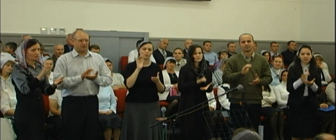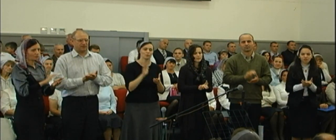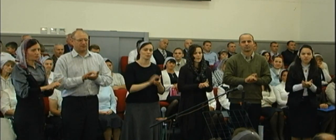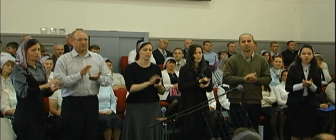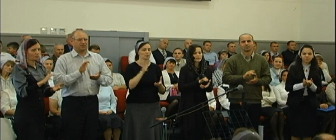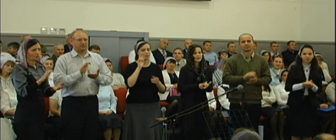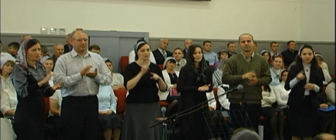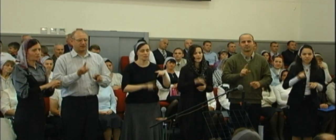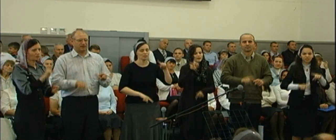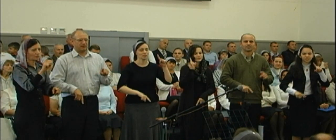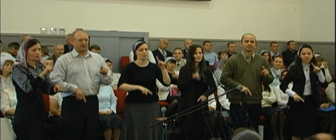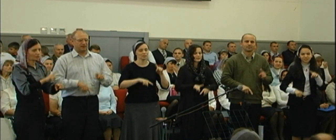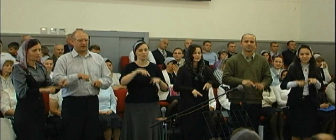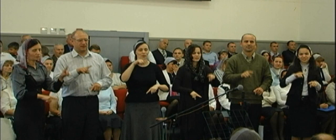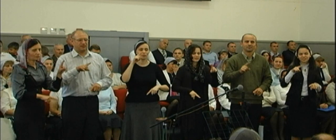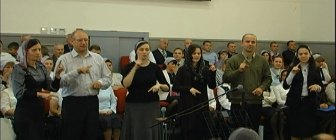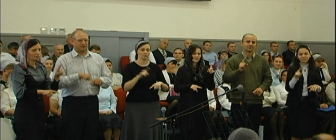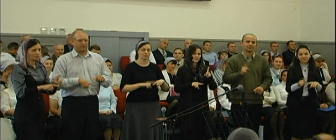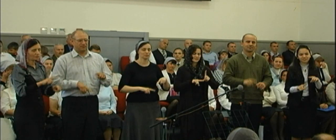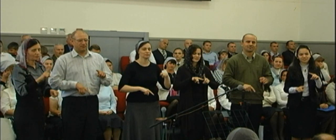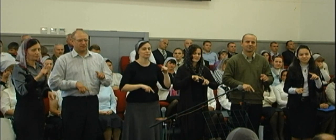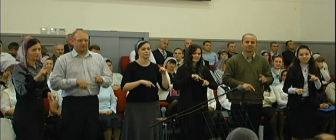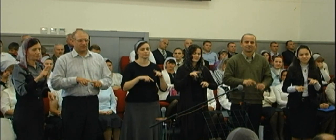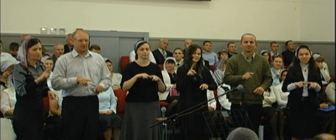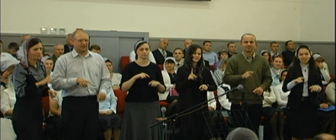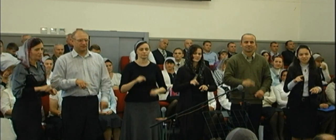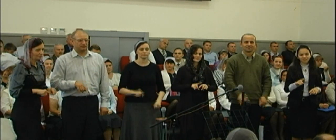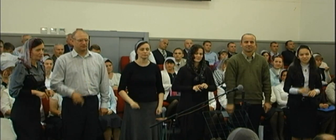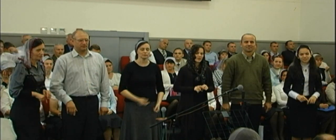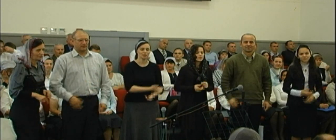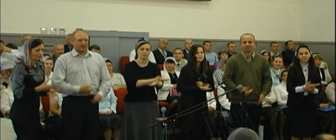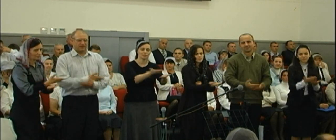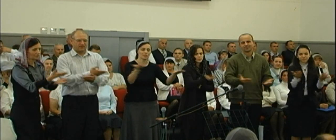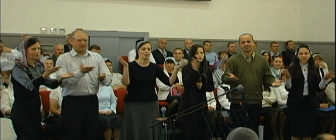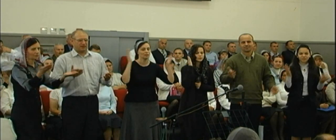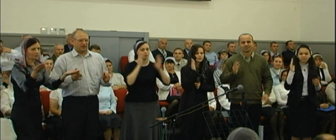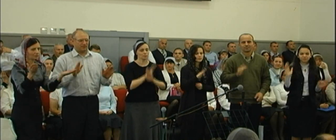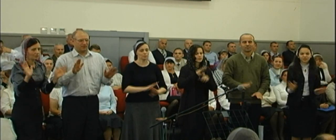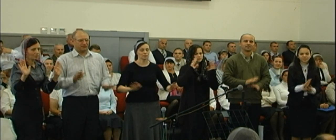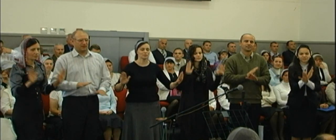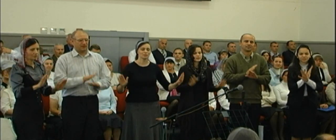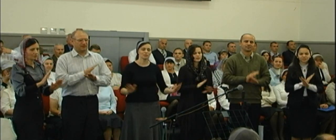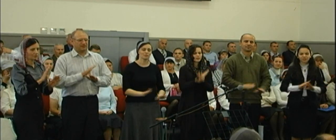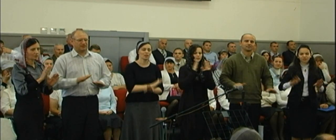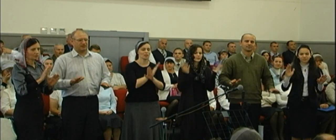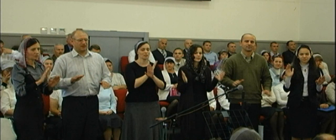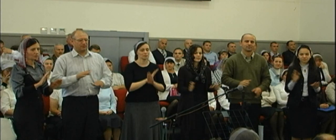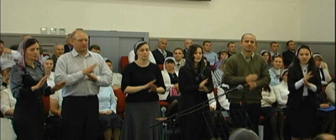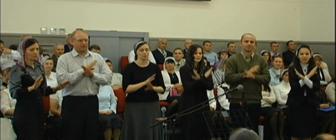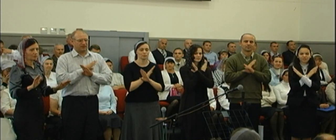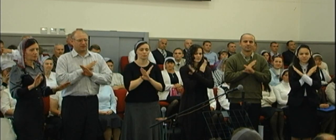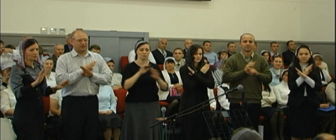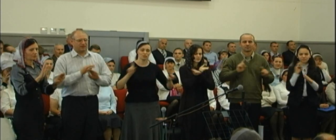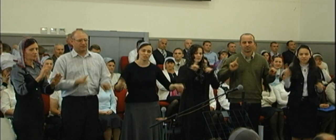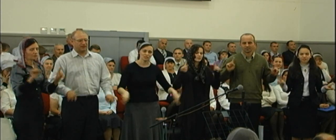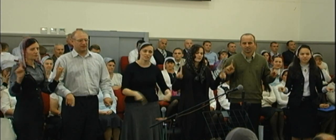знакомой нам и близкой Мы будем петь как умер